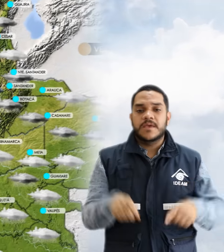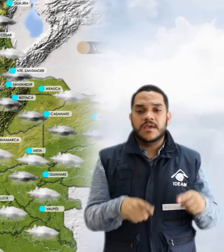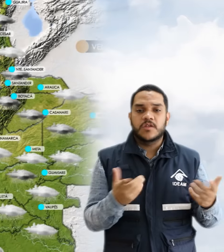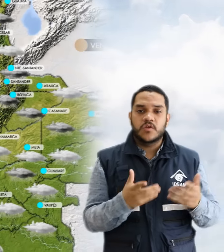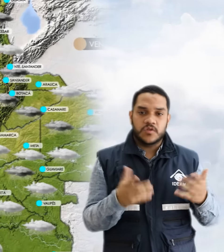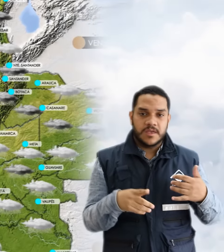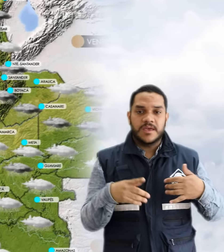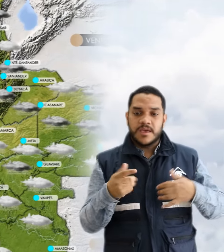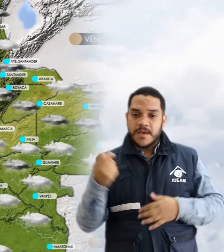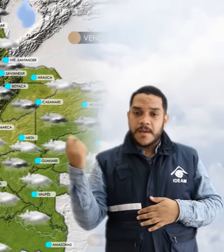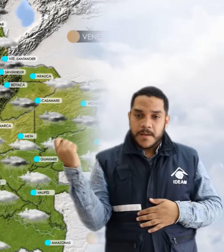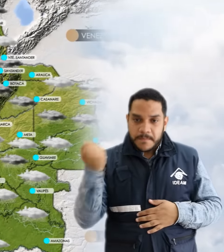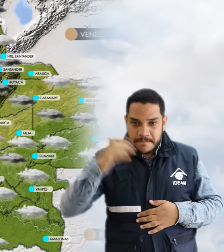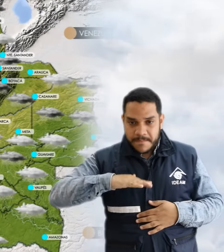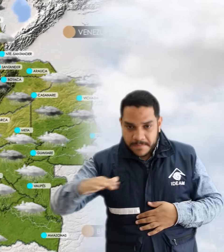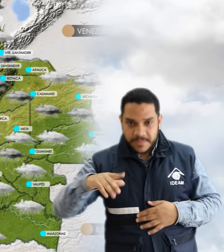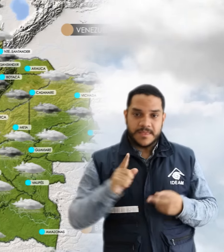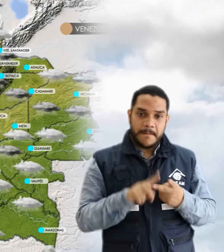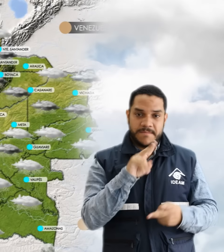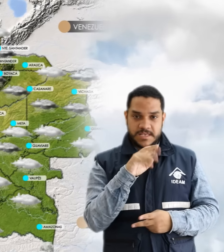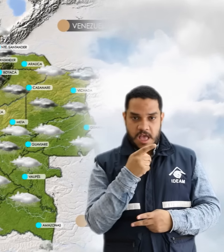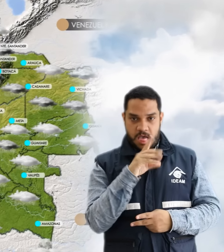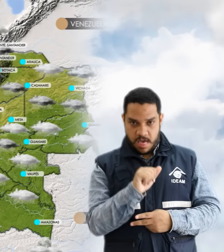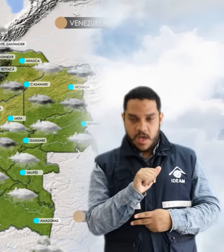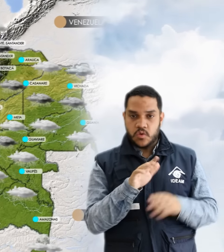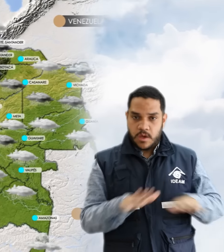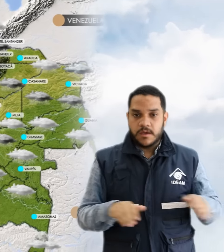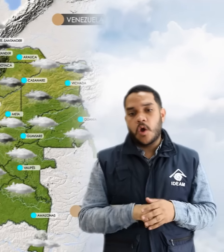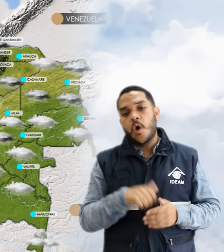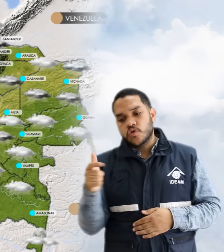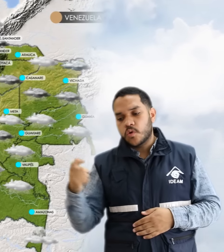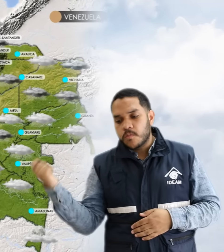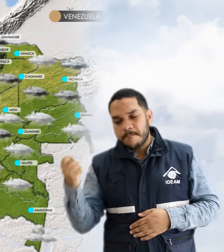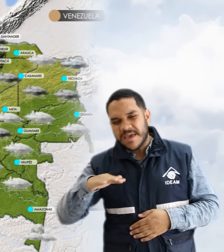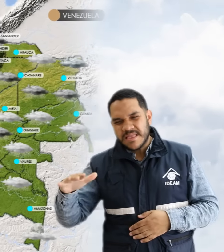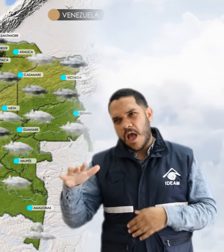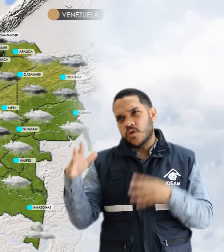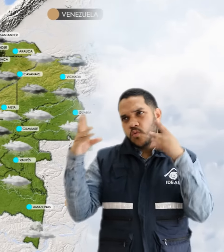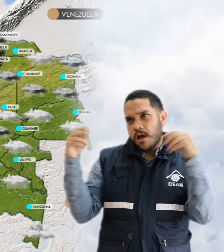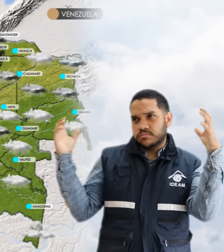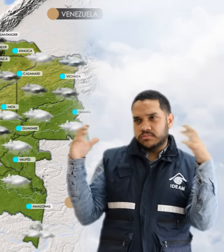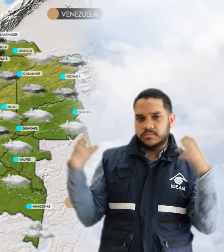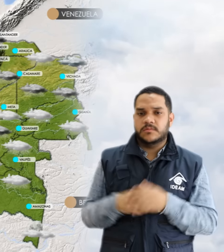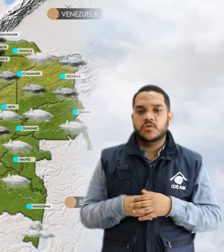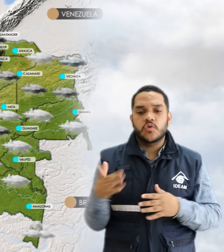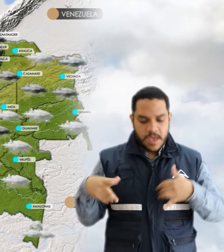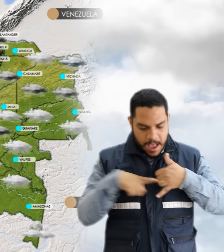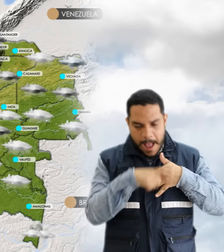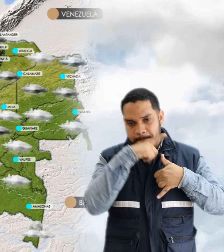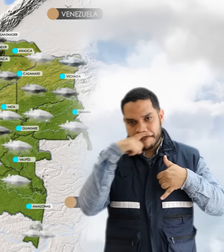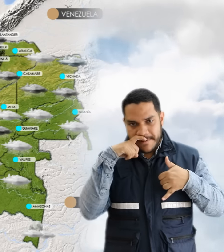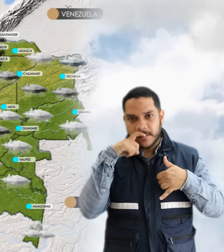eléctricas sobre Bichada y Oriente de Arauca. En Meta lluvias menos fuertes. En la Amazonía abundante nubosidad con